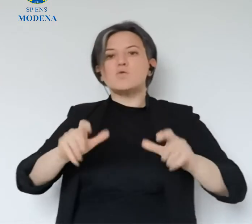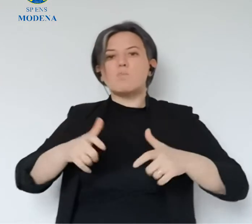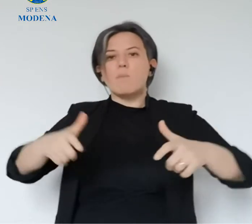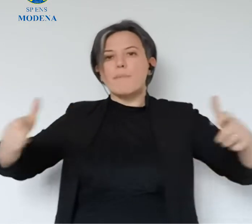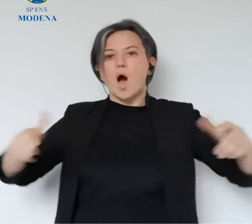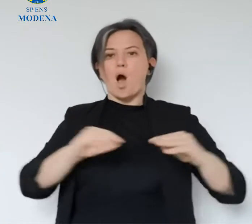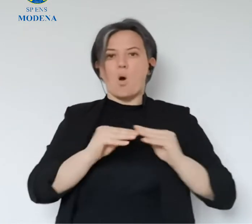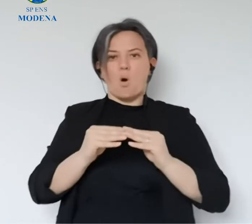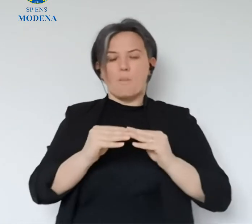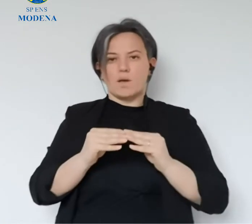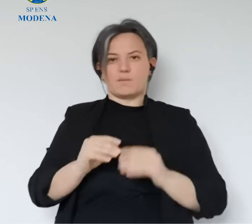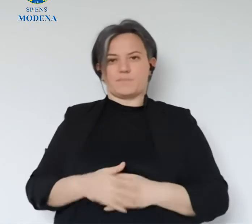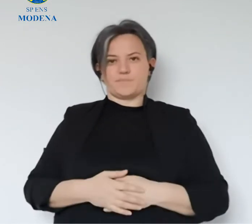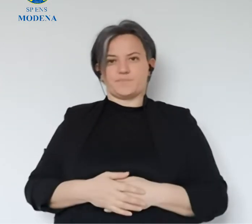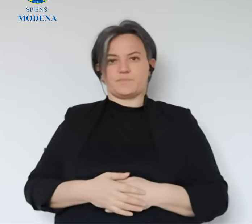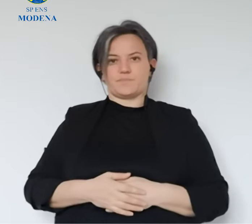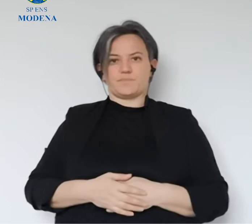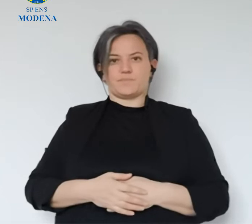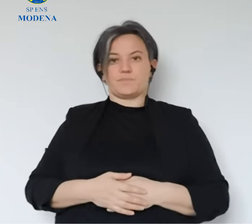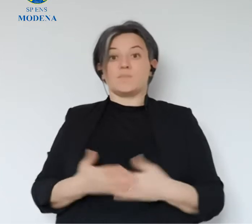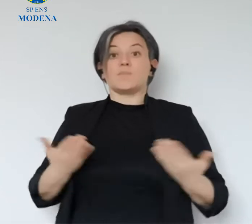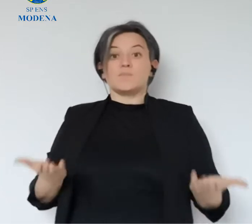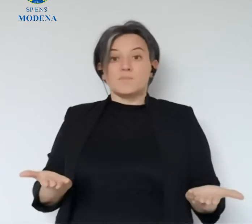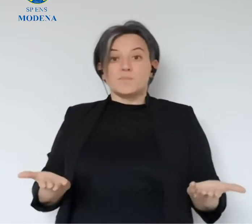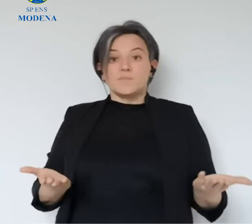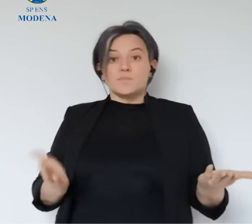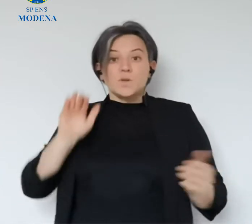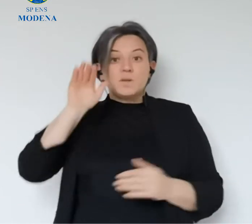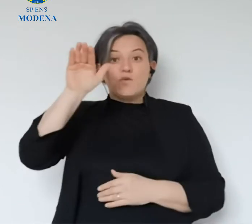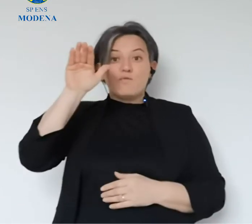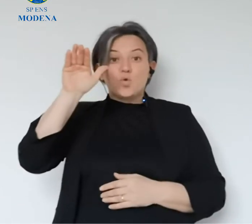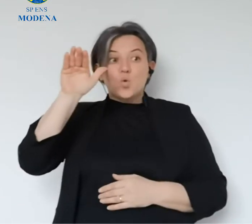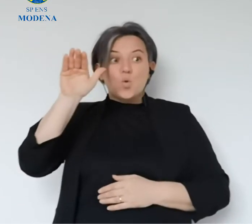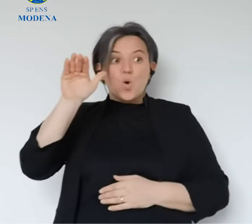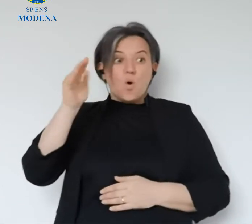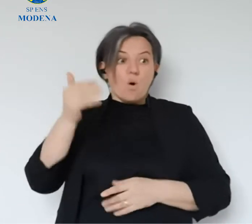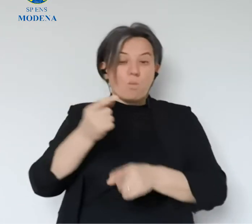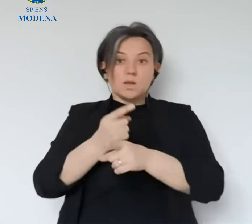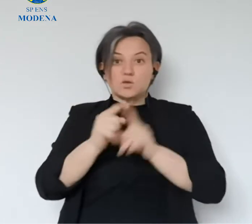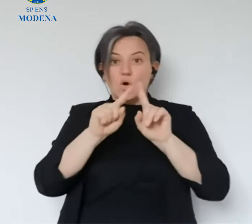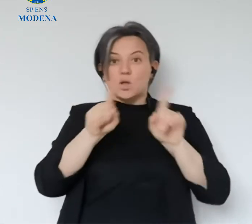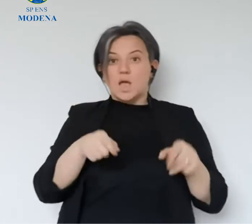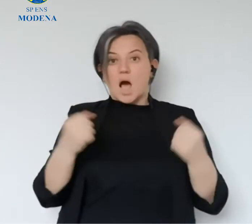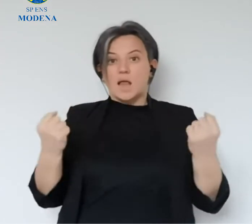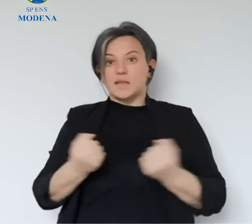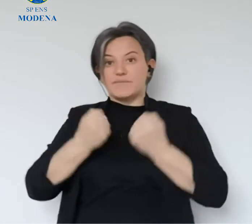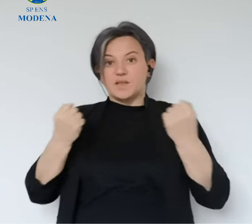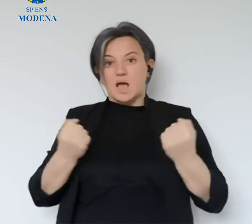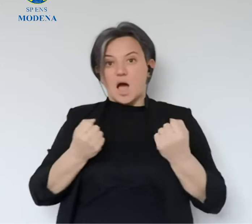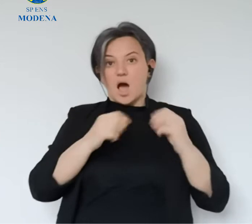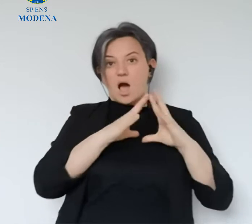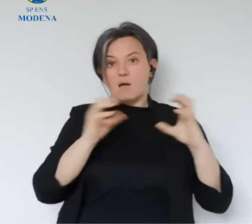quanta potenzialità il virus di diramarsi ancora. E questo però ci deve far immaginare che anche